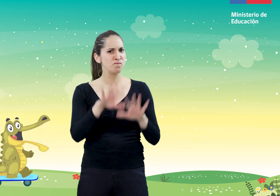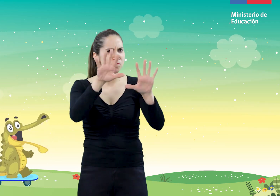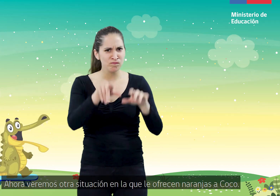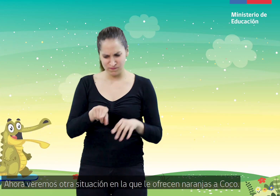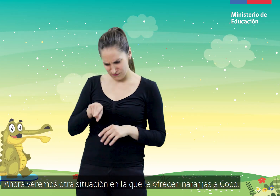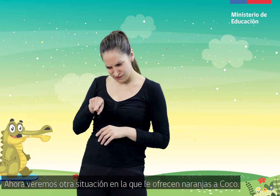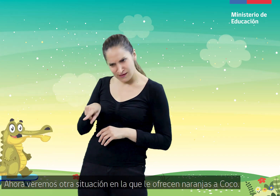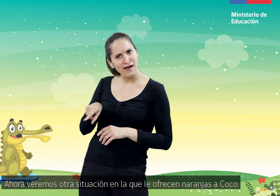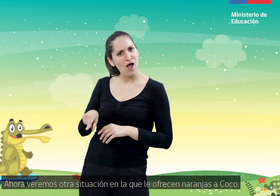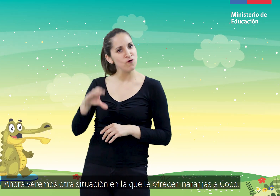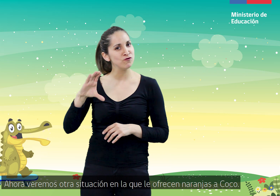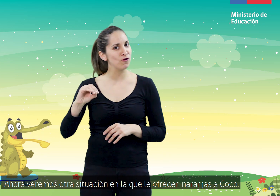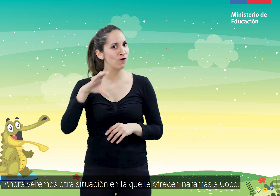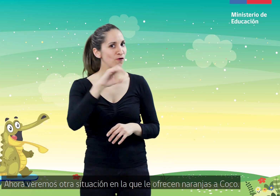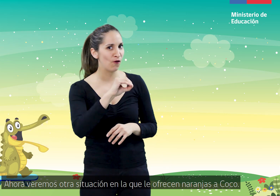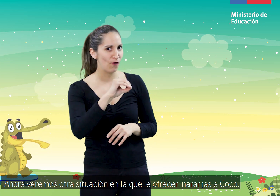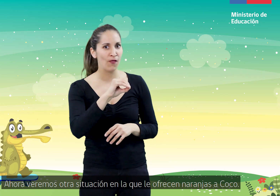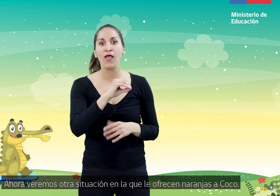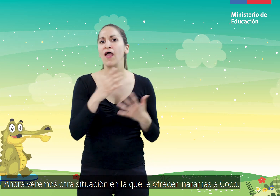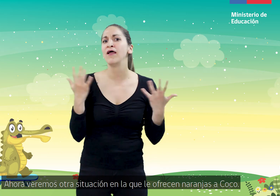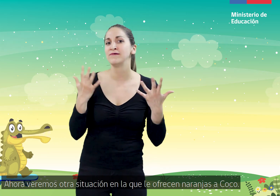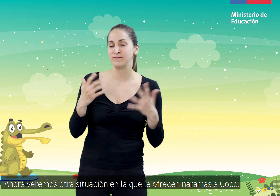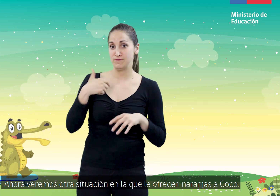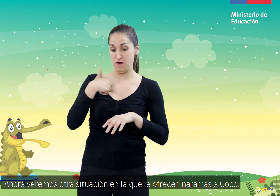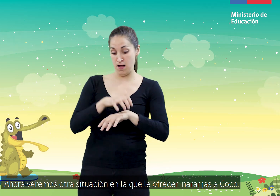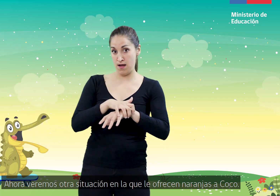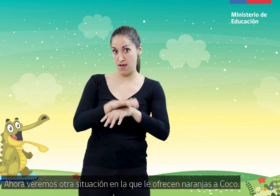Ahora veremos otra situación en la que le ofrecen naranjas a Coco.